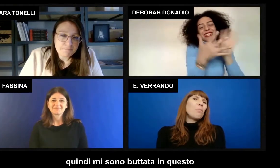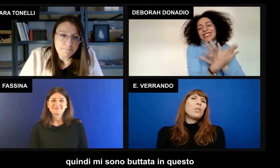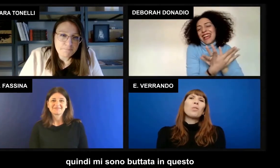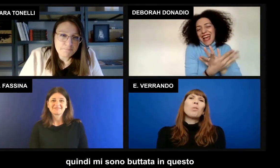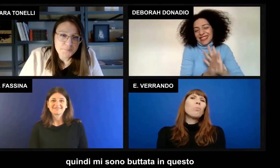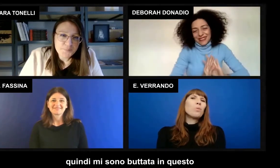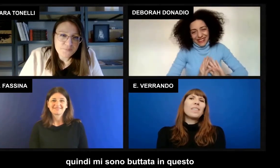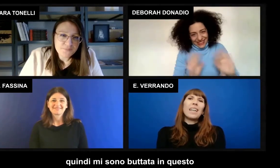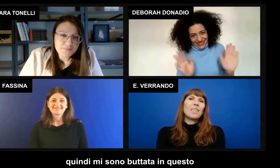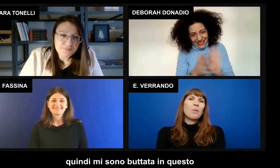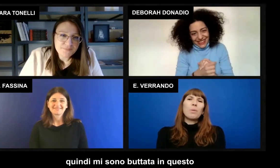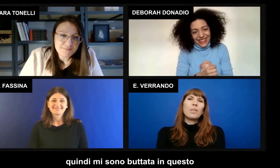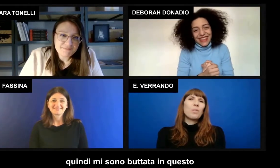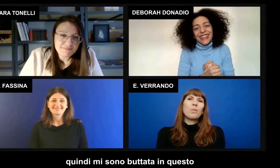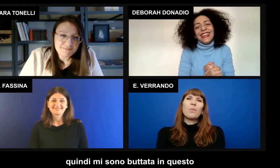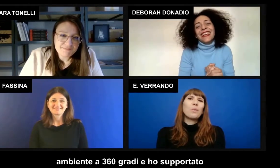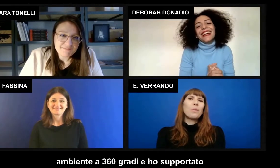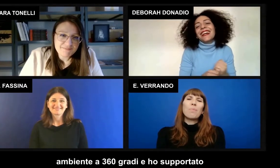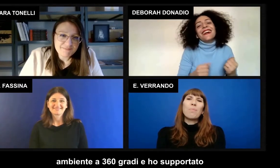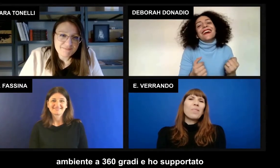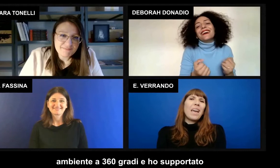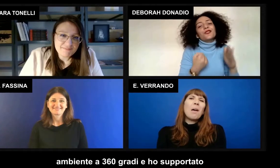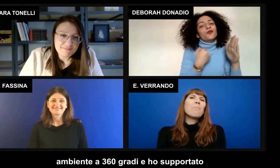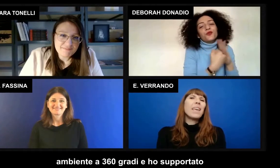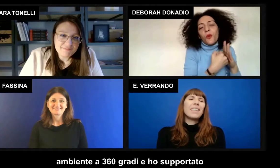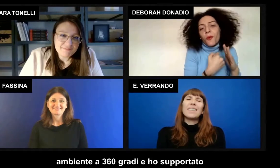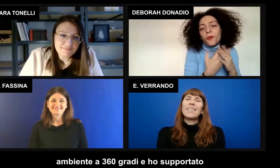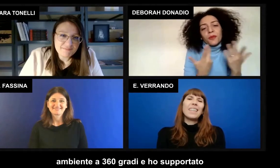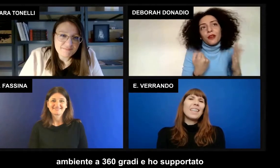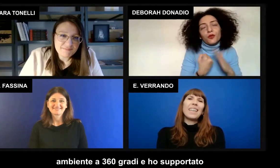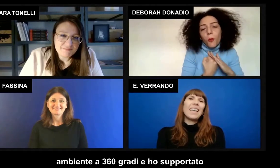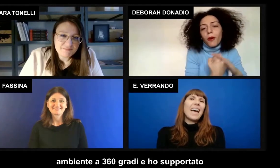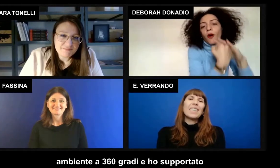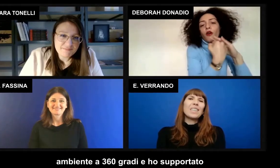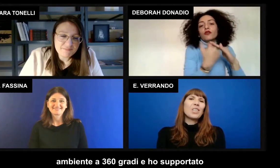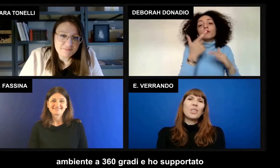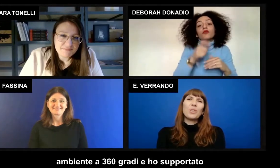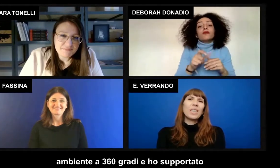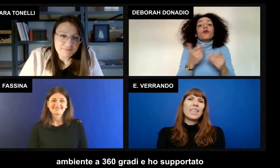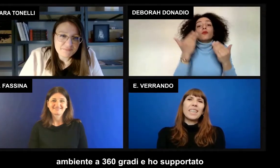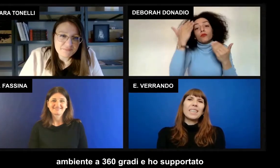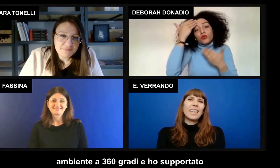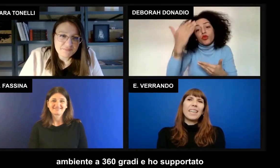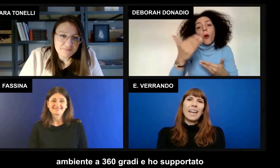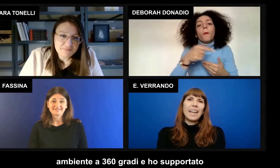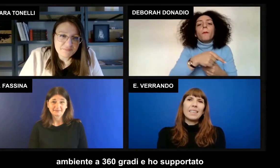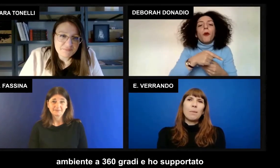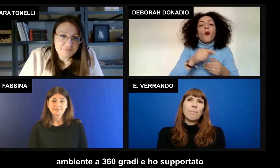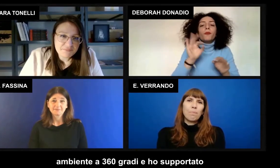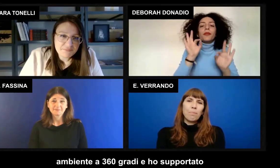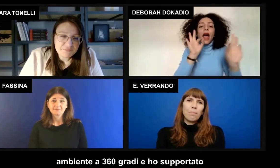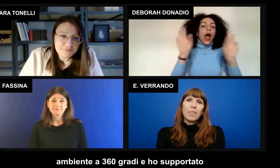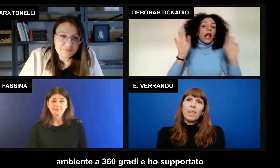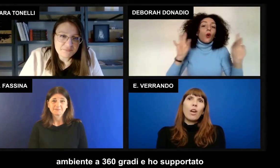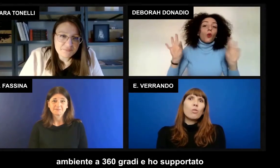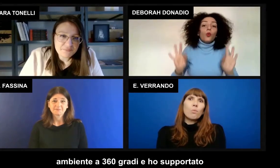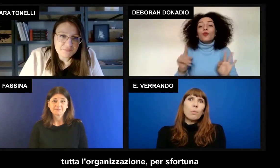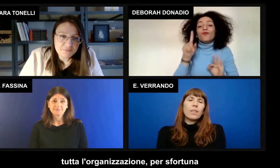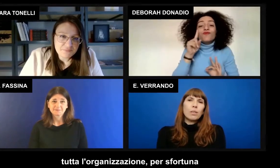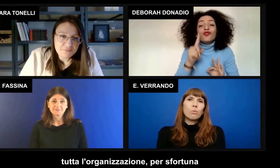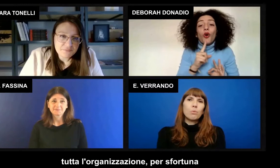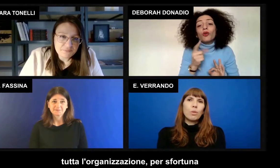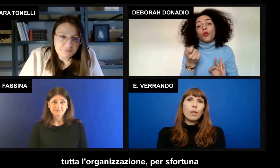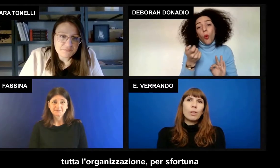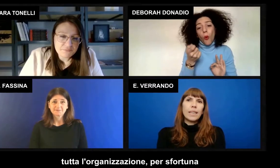mi sono buttata in questo ambiente a 360 gradi. E ho